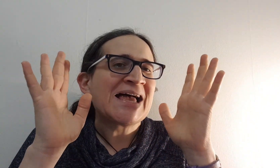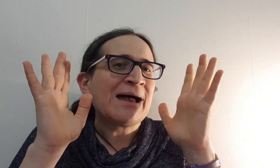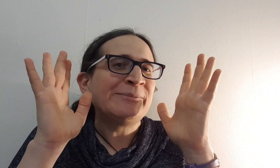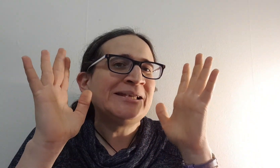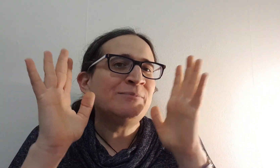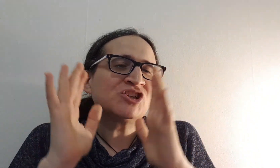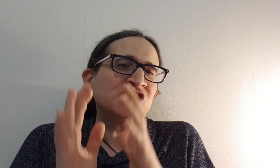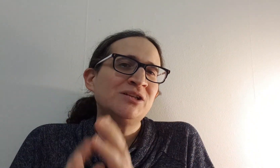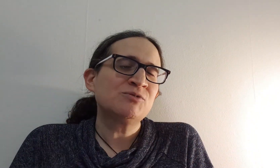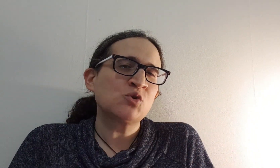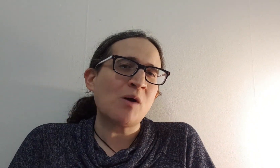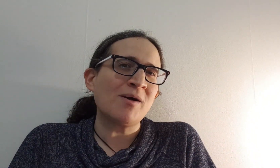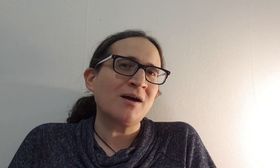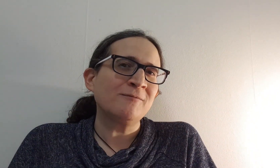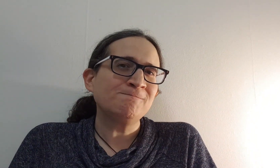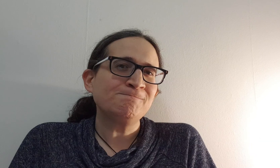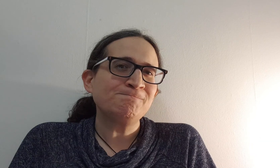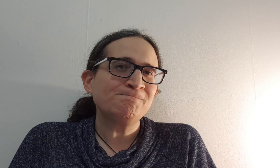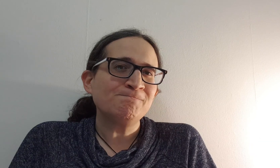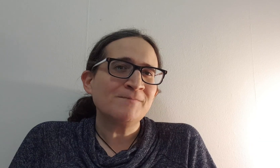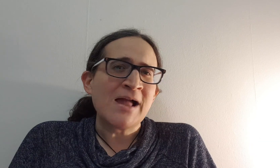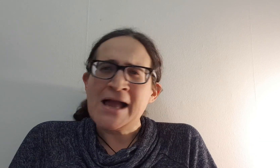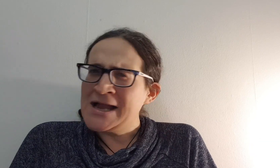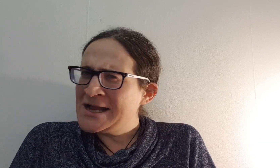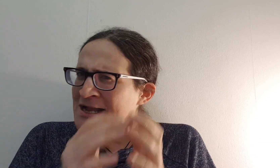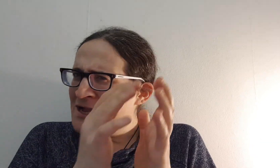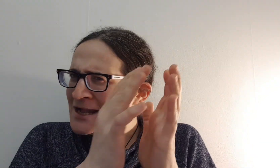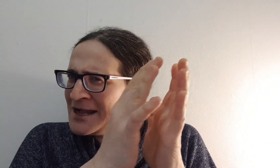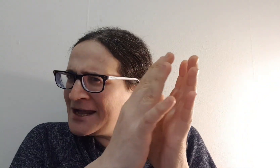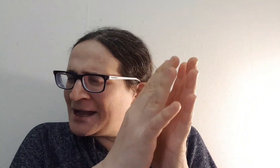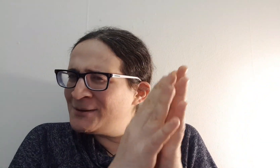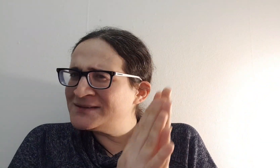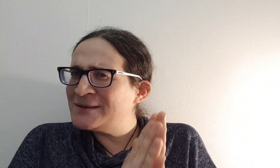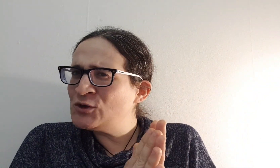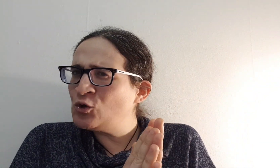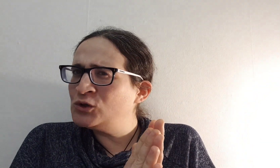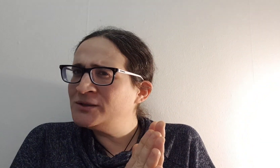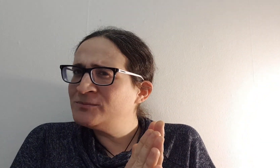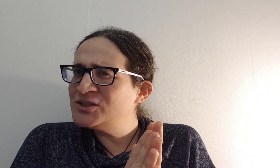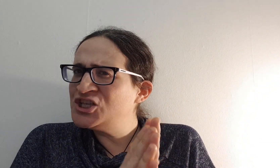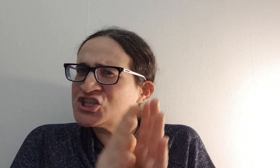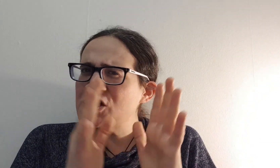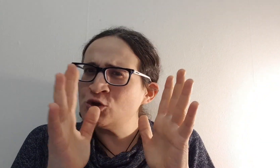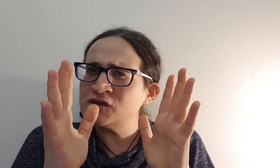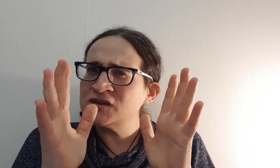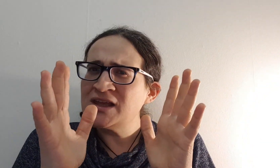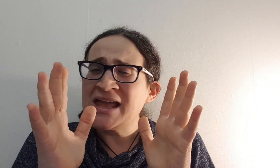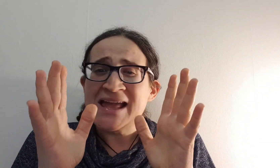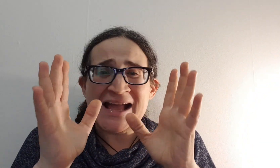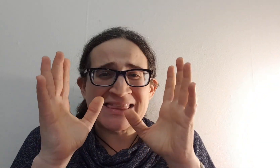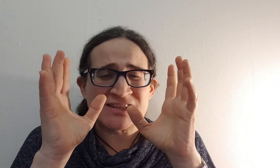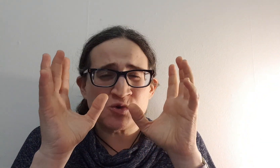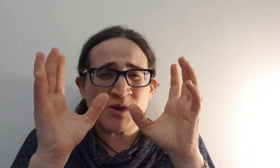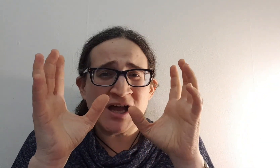המילים השלילים שהוא אמר גם אתם יכולים לשנות את הצורה